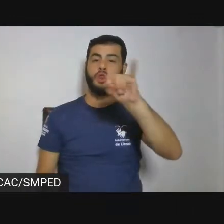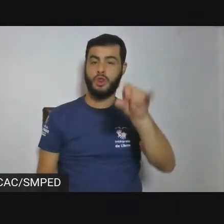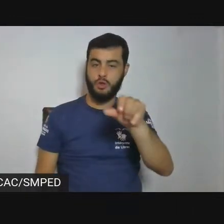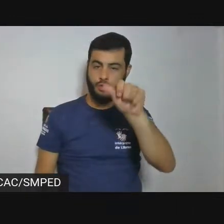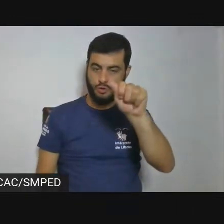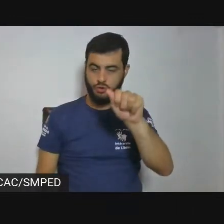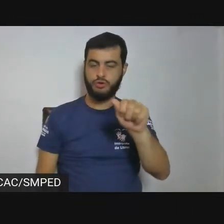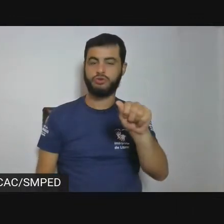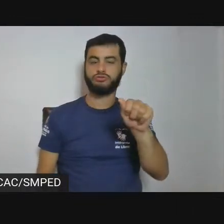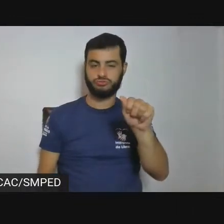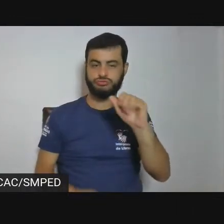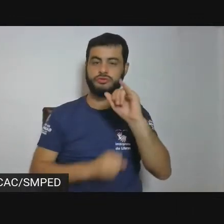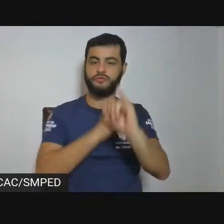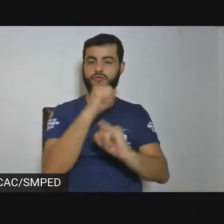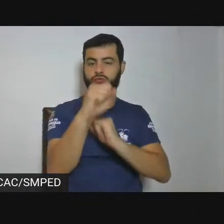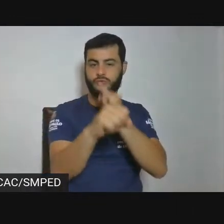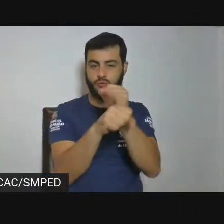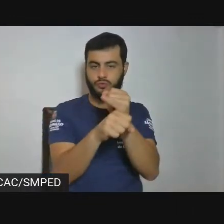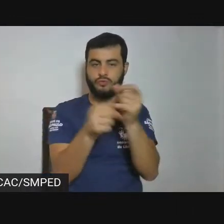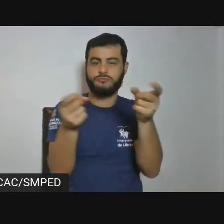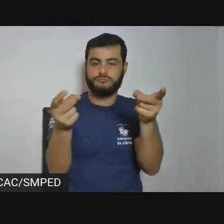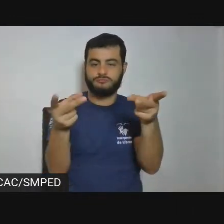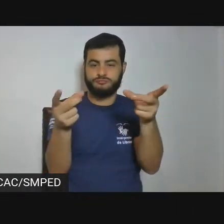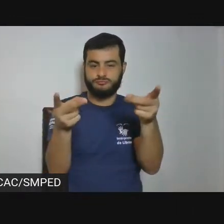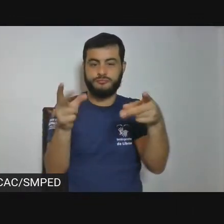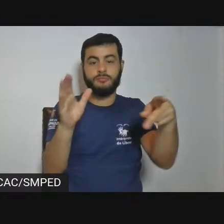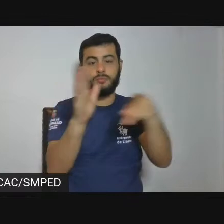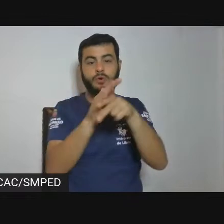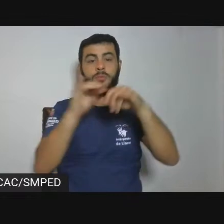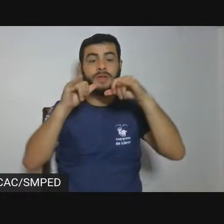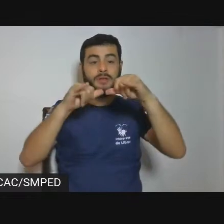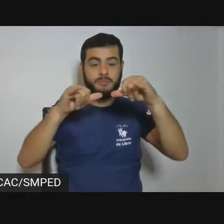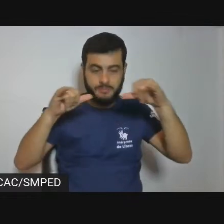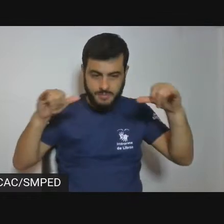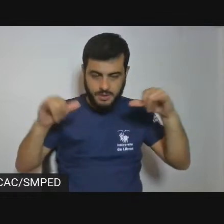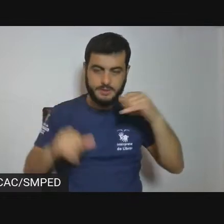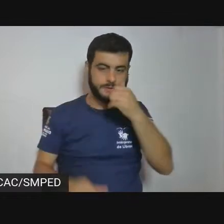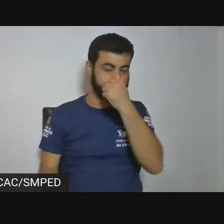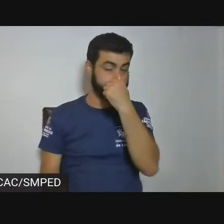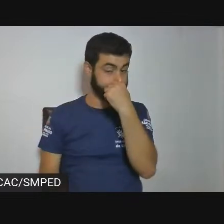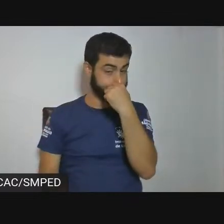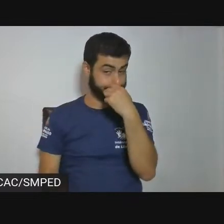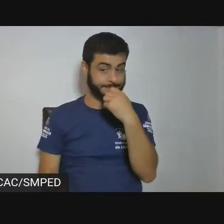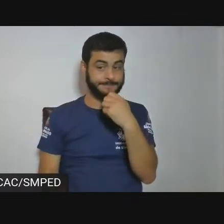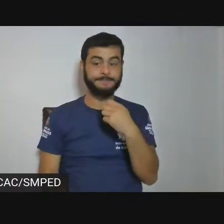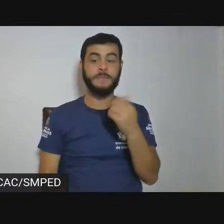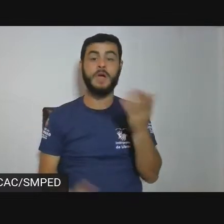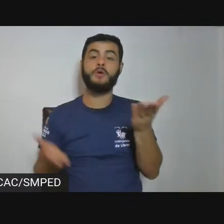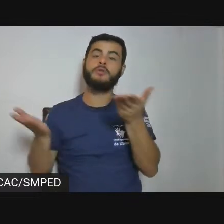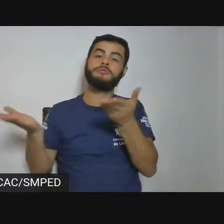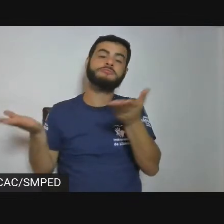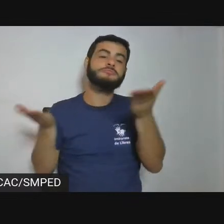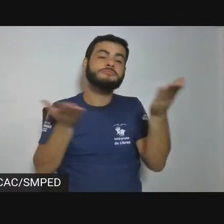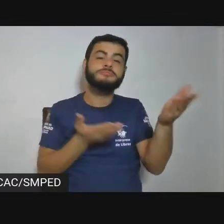eu passaria então a palavra para a Carla Zóquio para